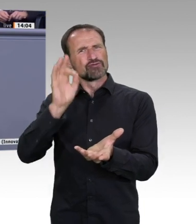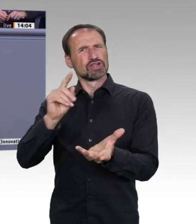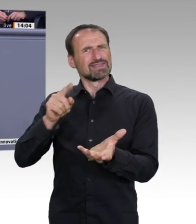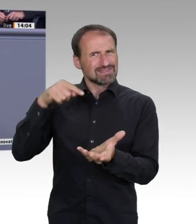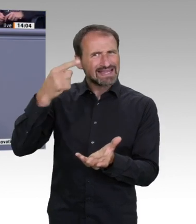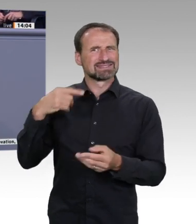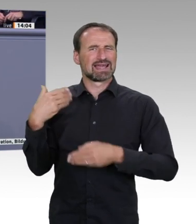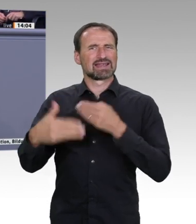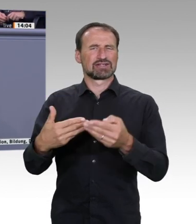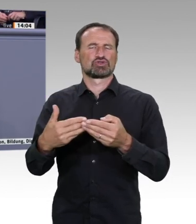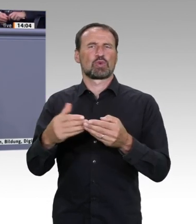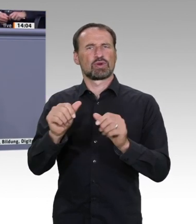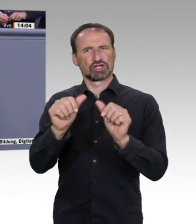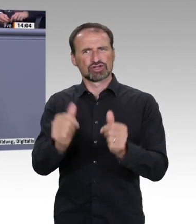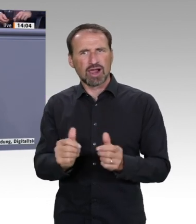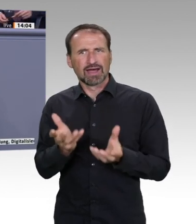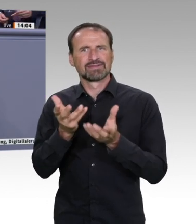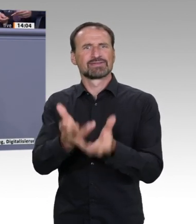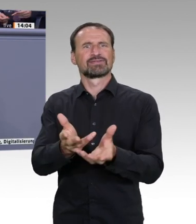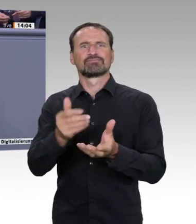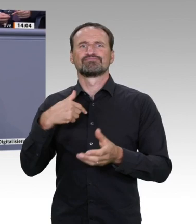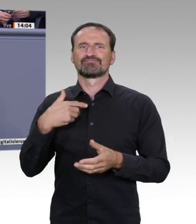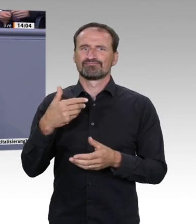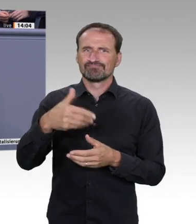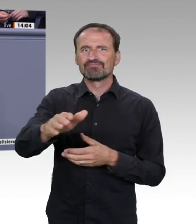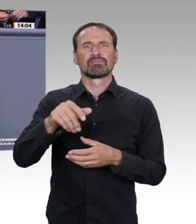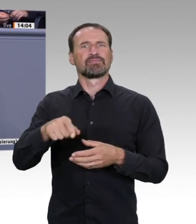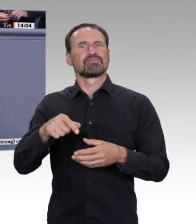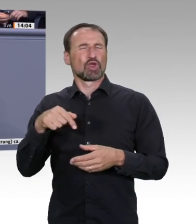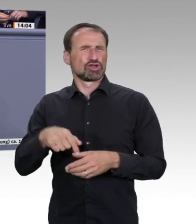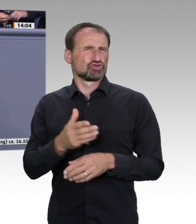die soziale Teilhabe und die Mitwirkung der Bürgerinnen und Bürger in Deutschland stärken.